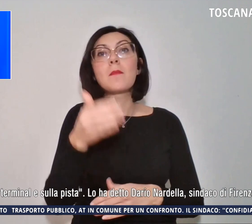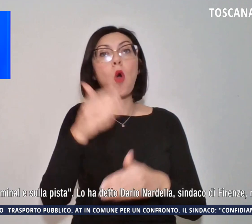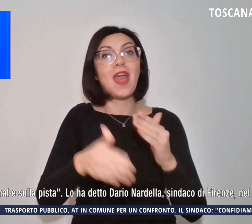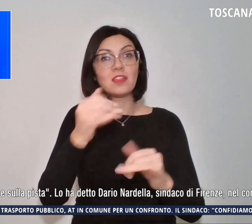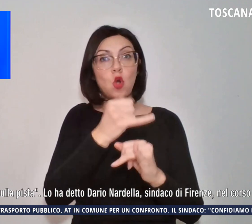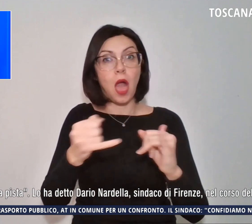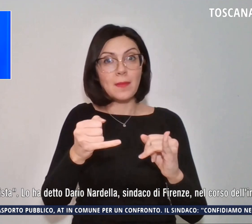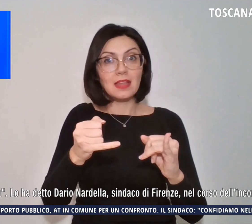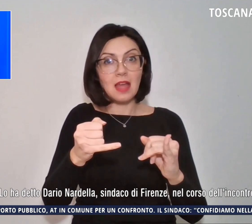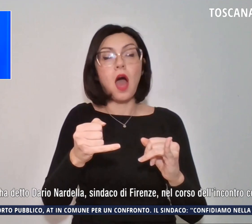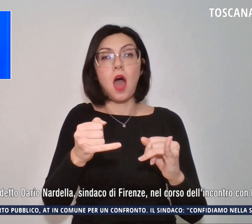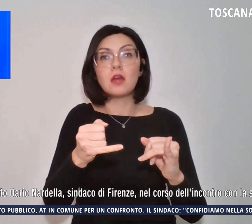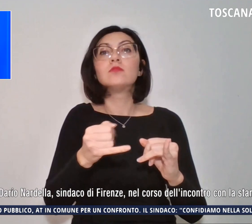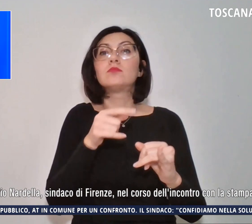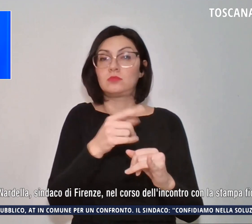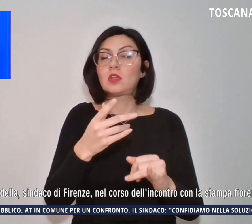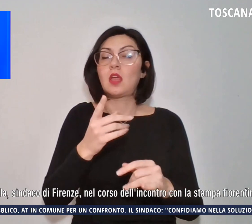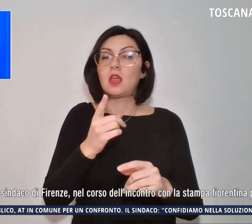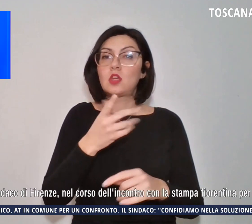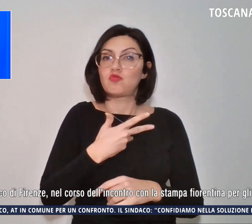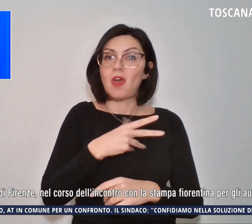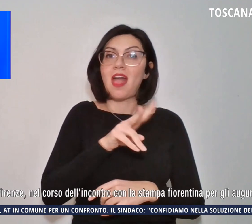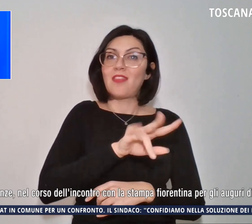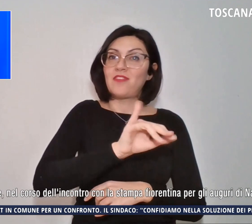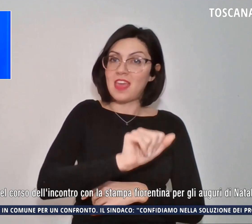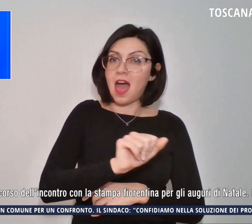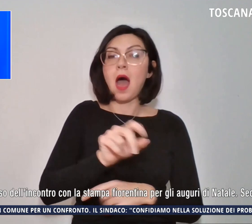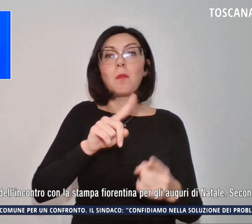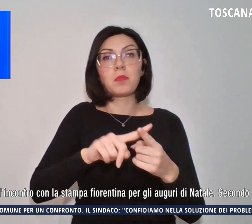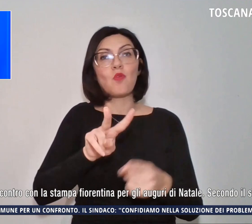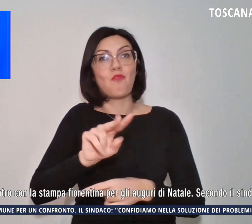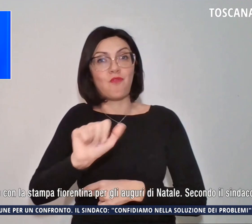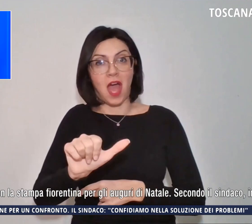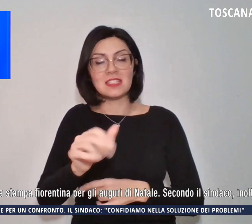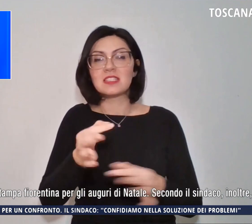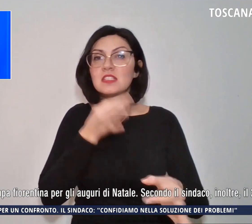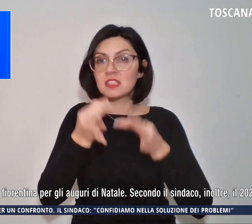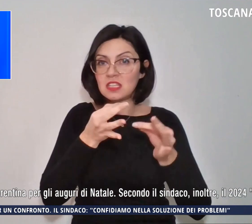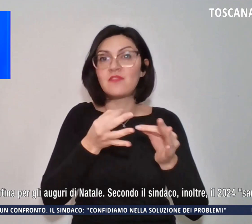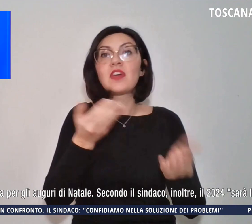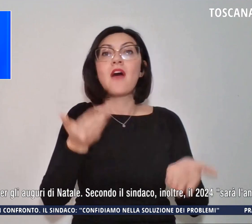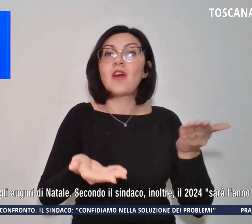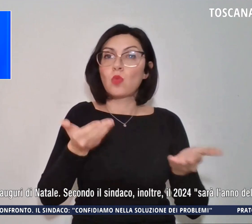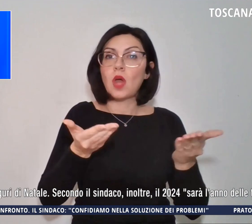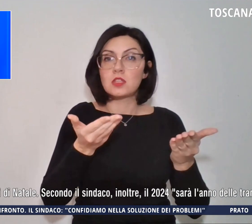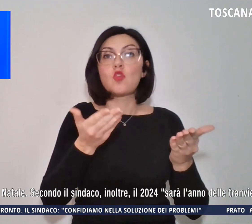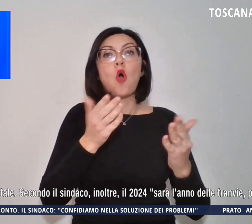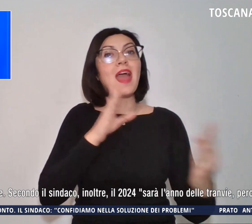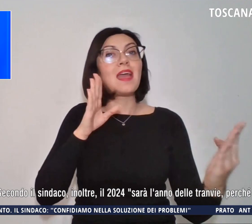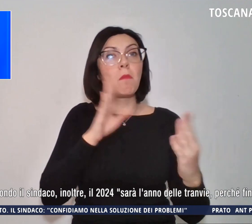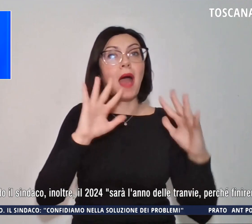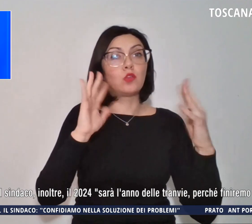via e la VAS, quindi la valutazione di impatto ambientale e la